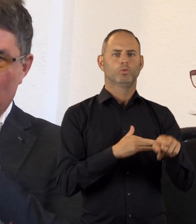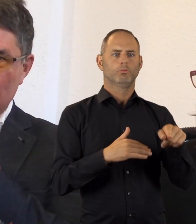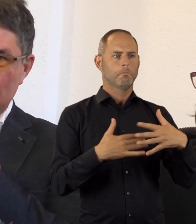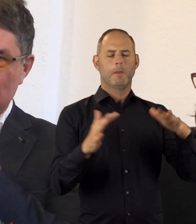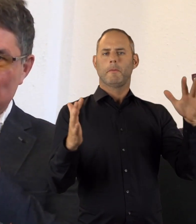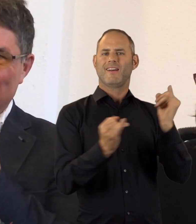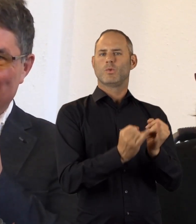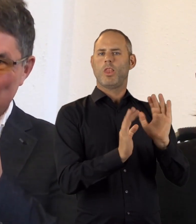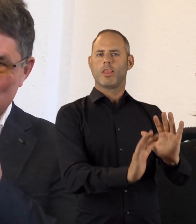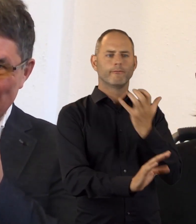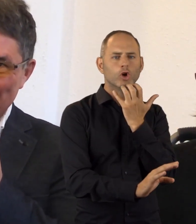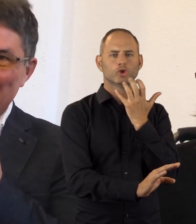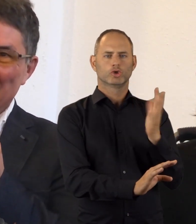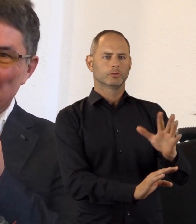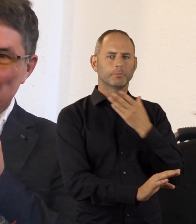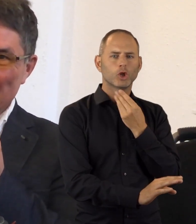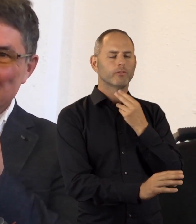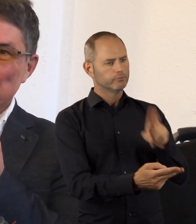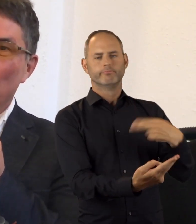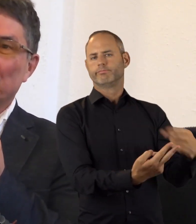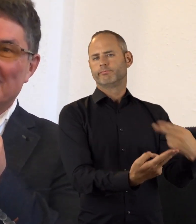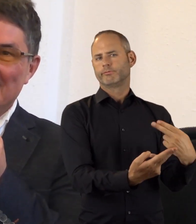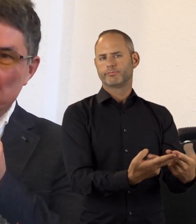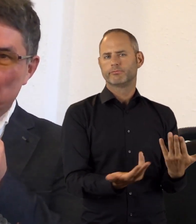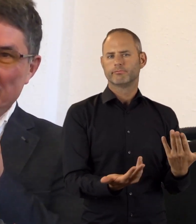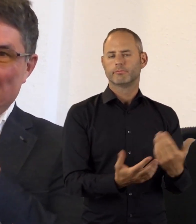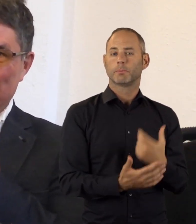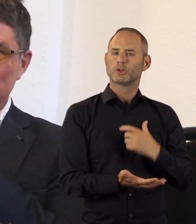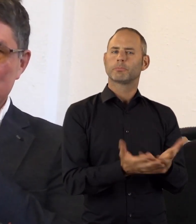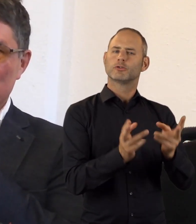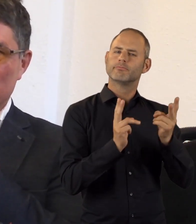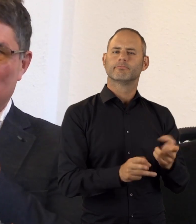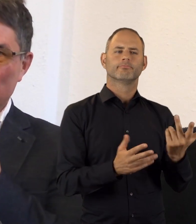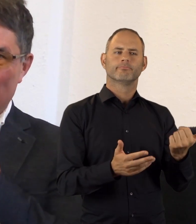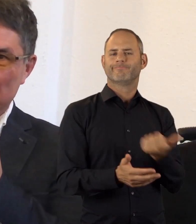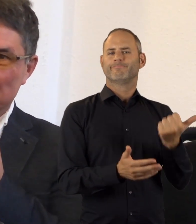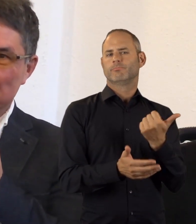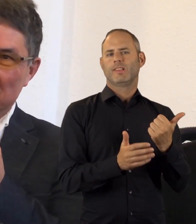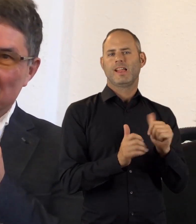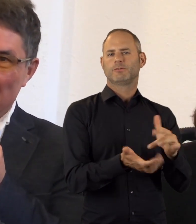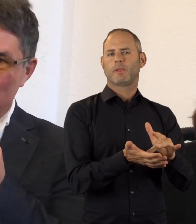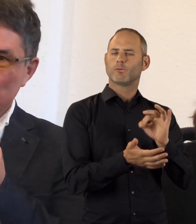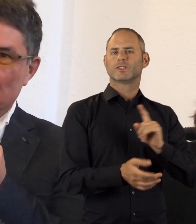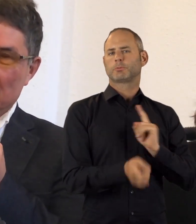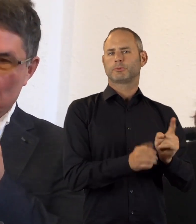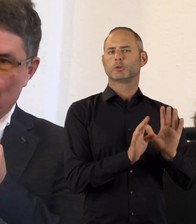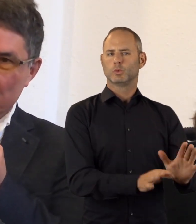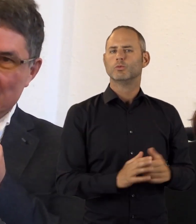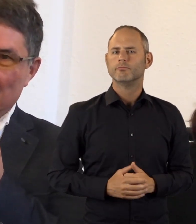dadurch sehr viel individueller auf ihre Wünsche und Bedürfnisse zuschneiden. Das persönliche Budget ist so ein wirkungsvolles Hilfsmittel zur